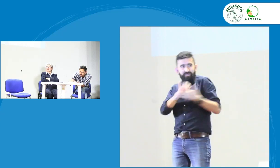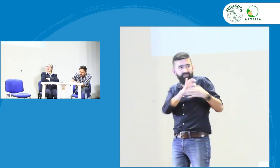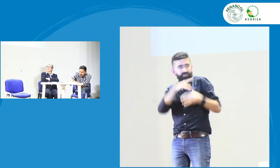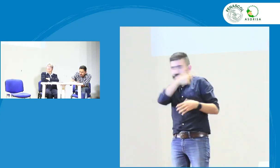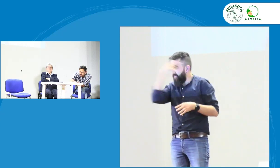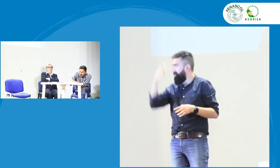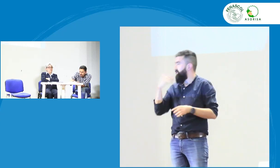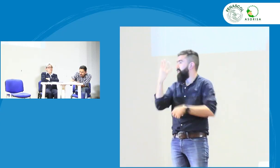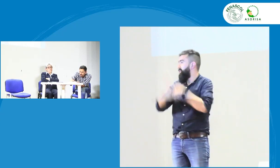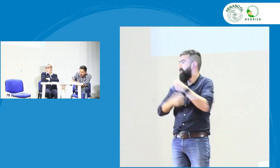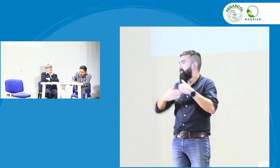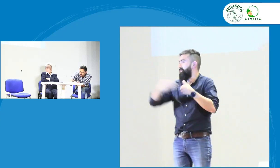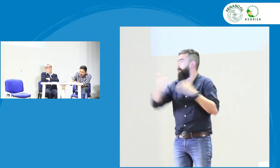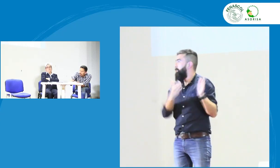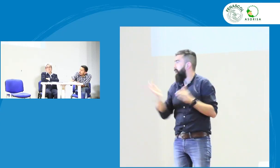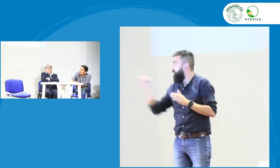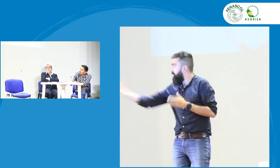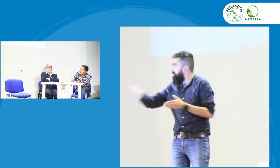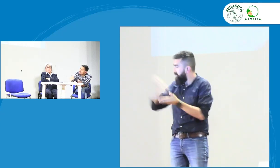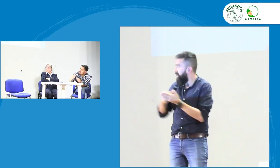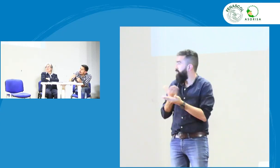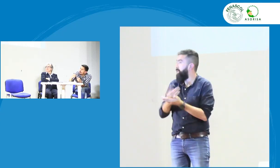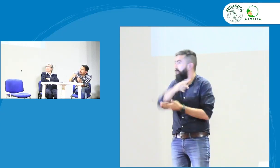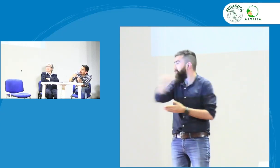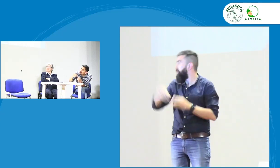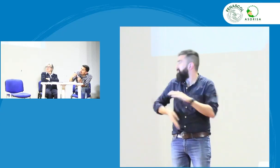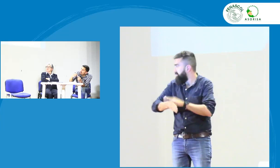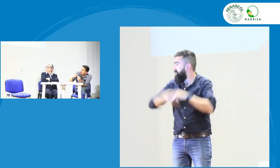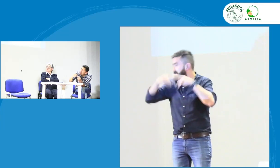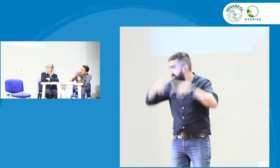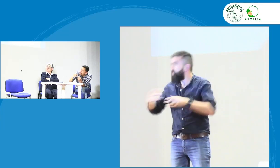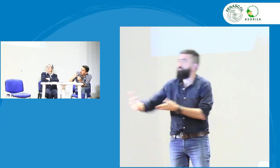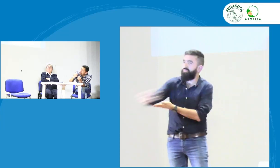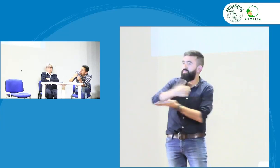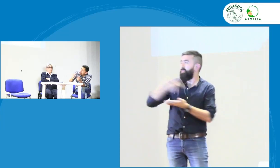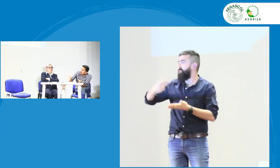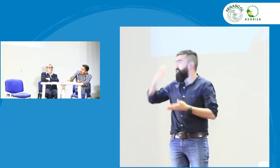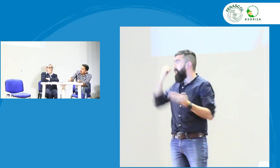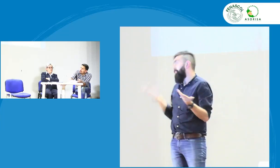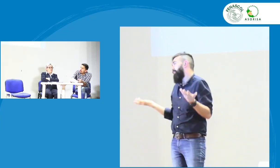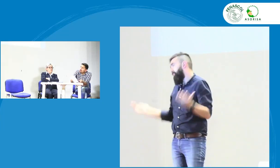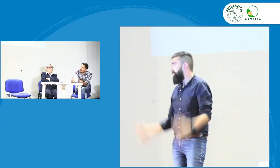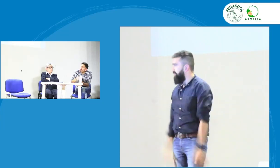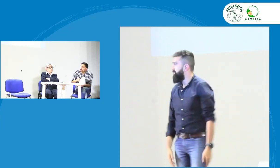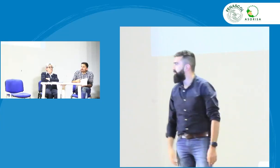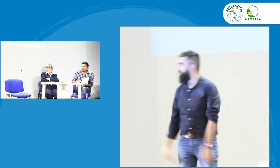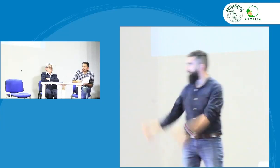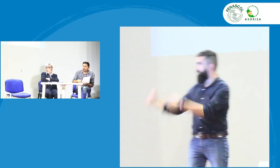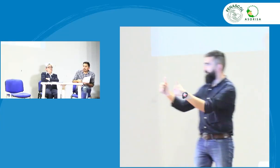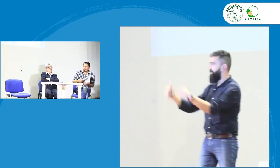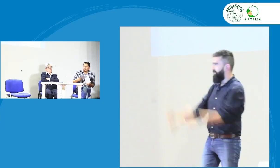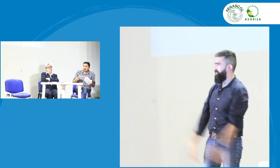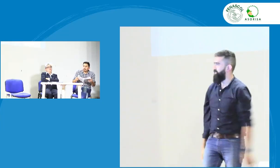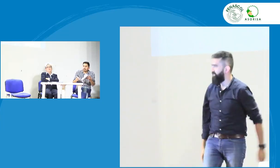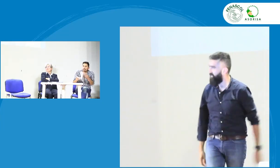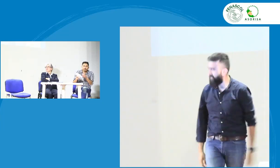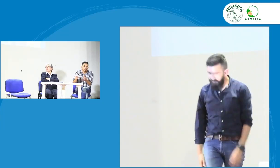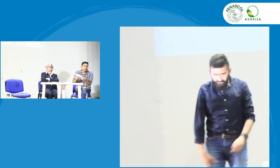está muy interesante y lo podemos trabajar con el Precomité y lo podemos seguir trabajando investigando buscando datos de la historia para estos